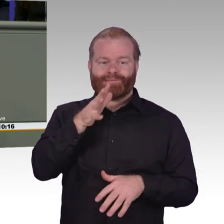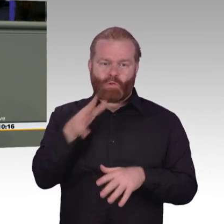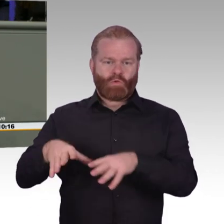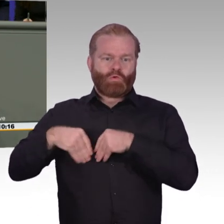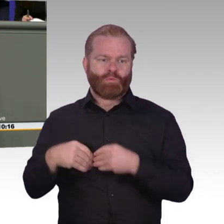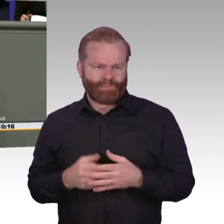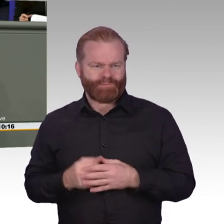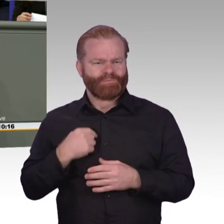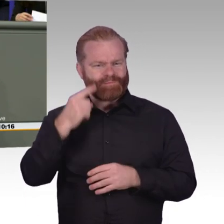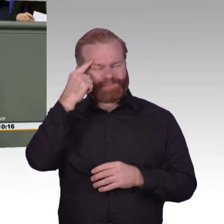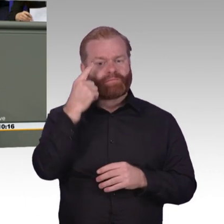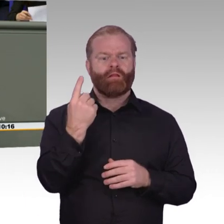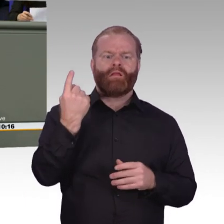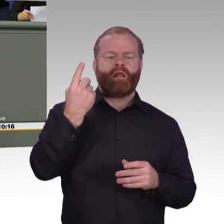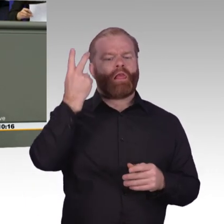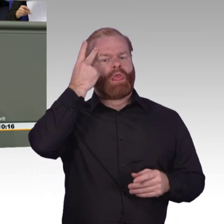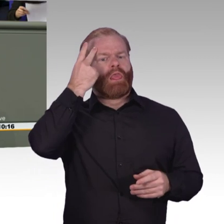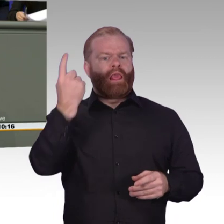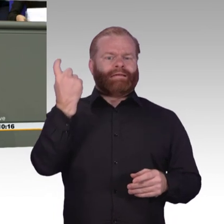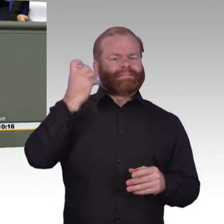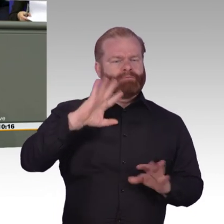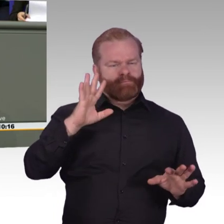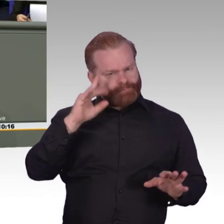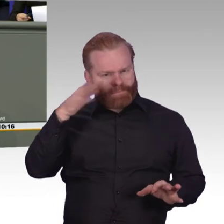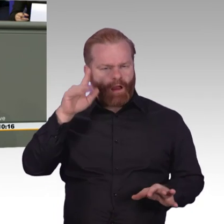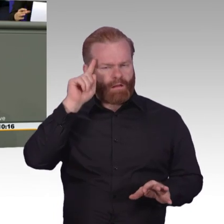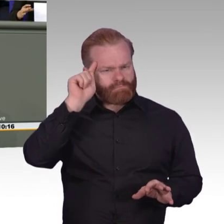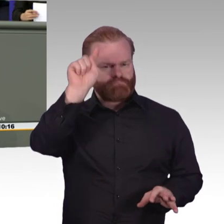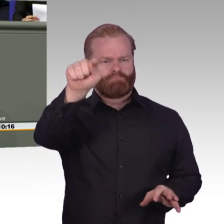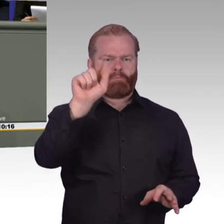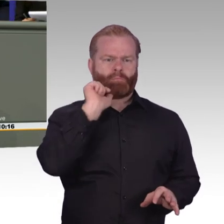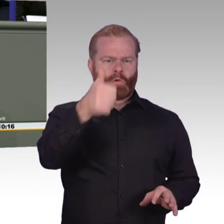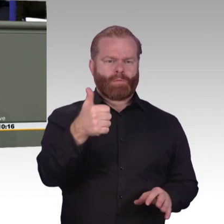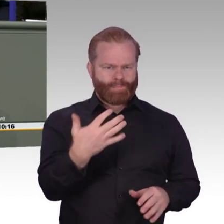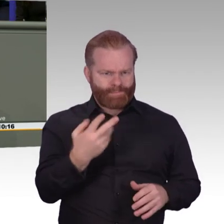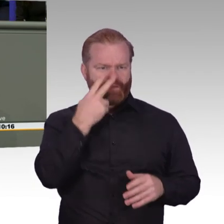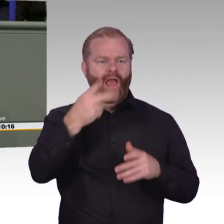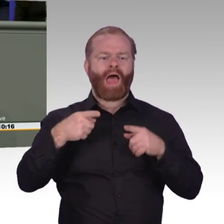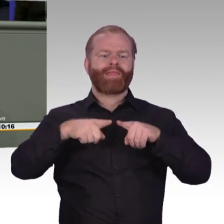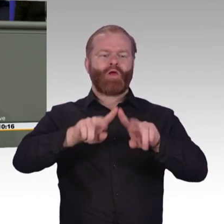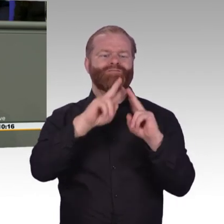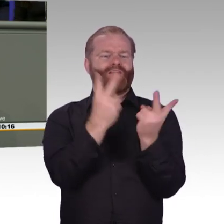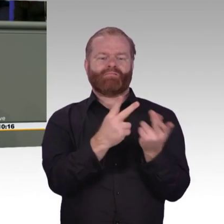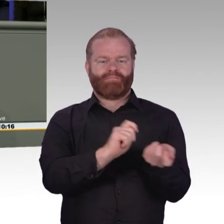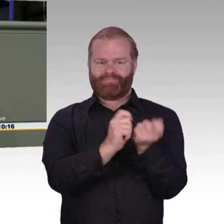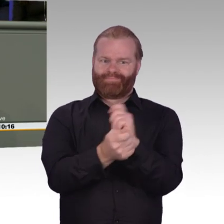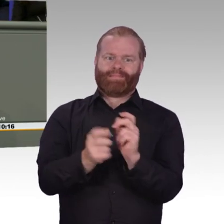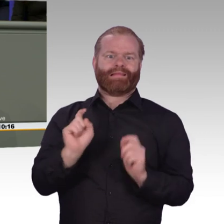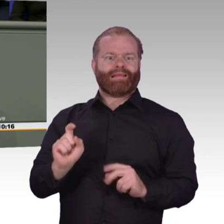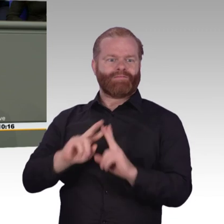Engagement und Risikobereitschaft. Und ergänzend die finanzielle Unterstützung des Staates zum Anschub von Investitionen und